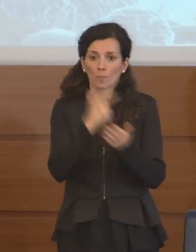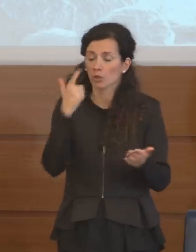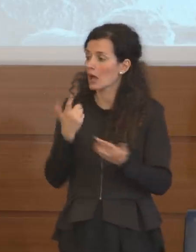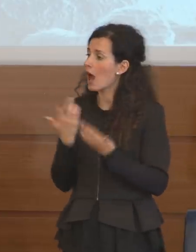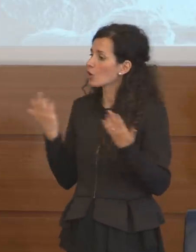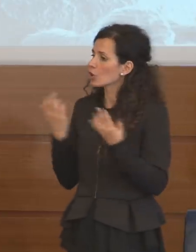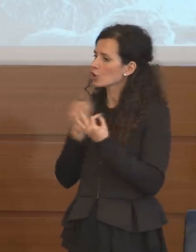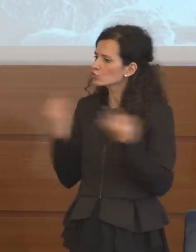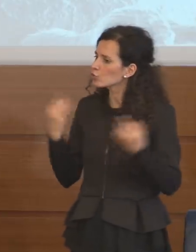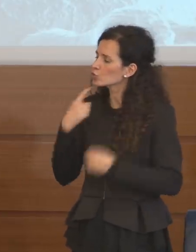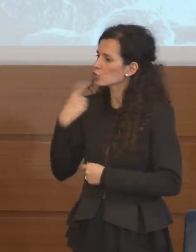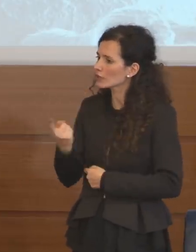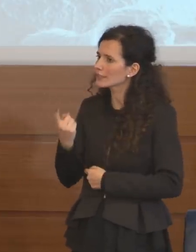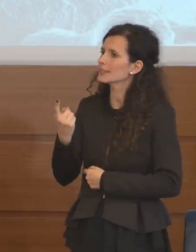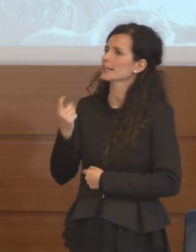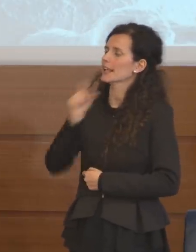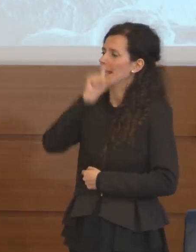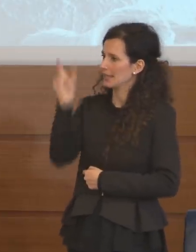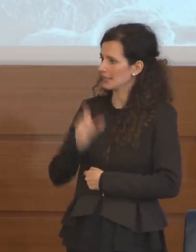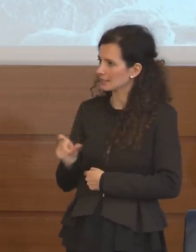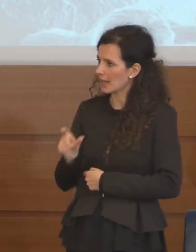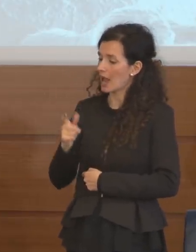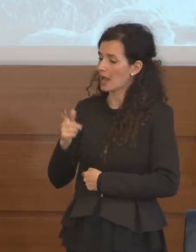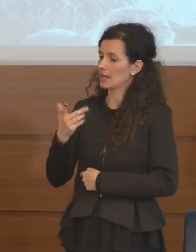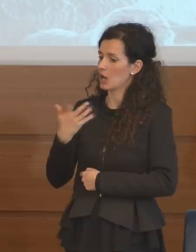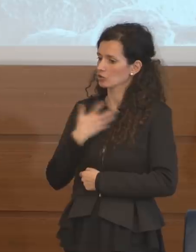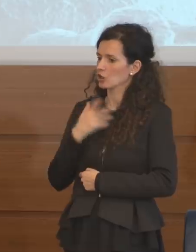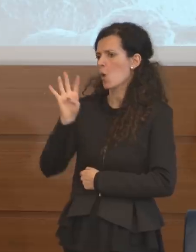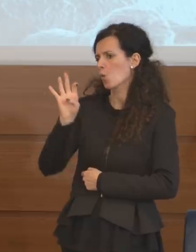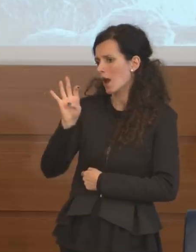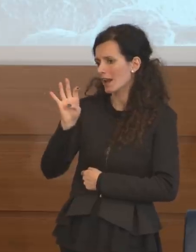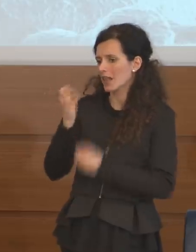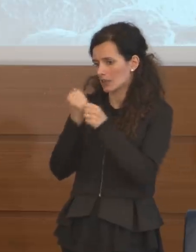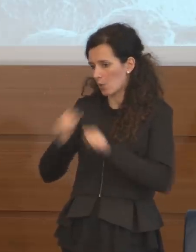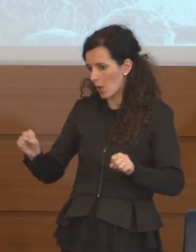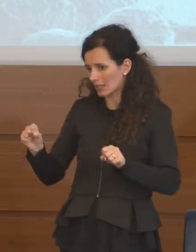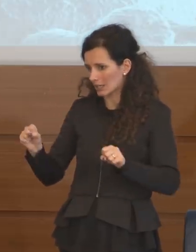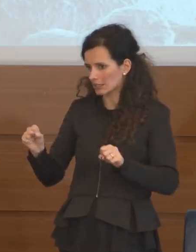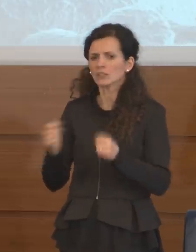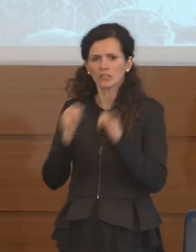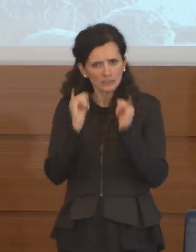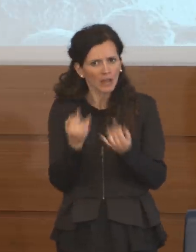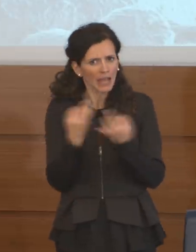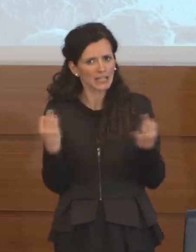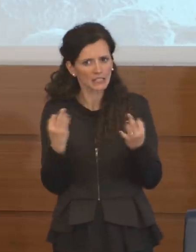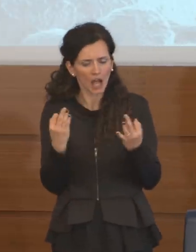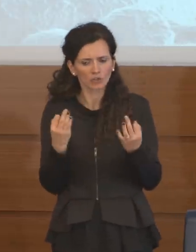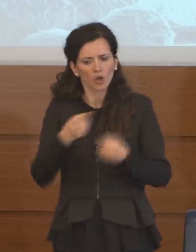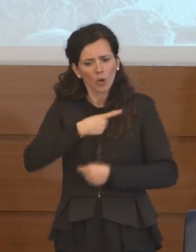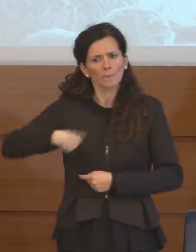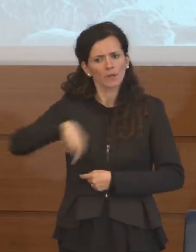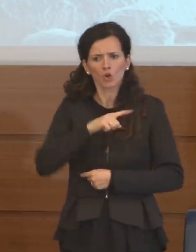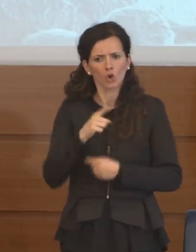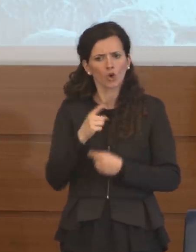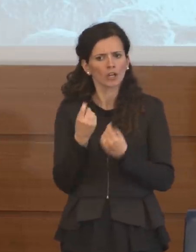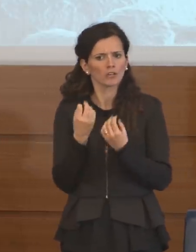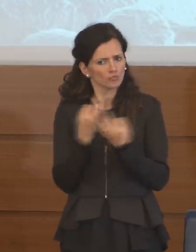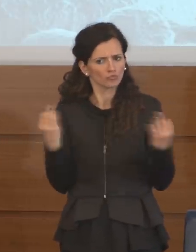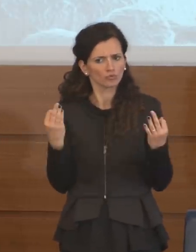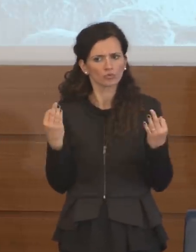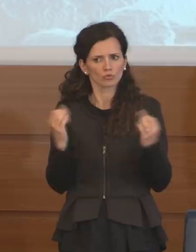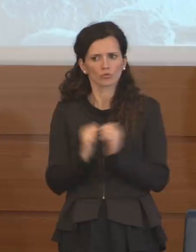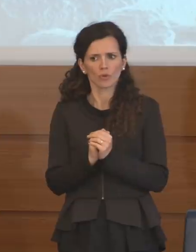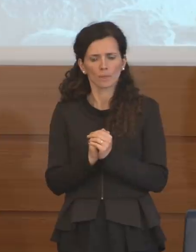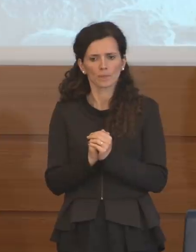corretto a questo punto dire che in Italia ci sono 40 guariti più i tre di Roma? E per noi è corretto ovviamente